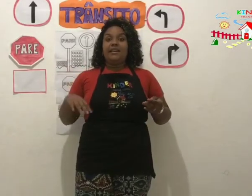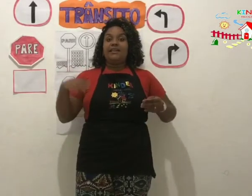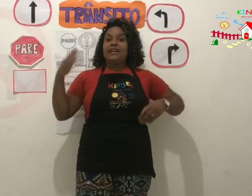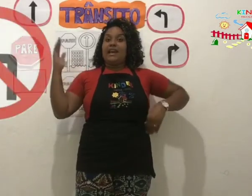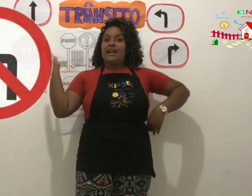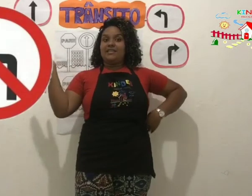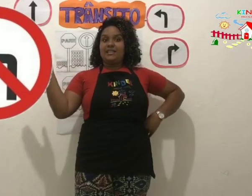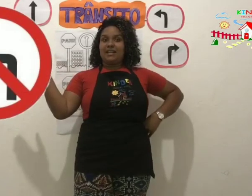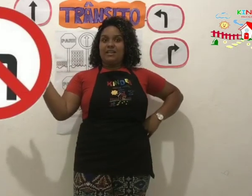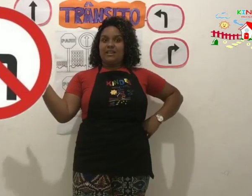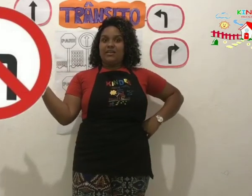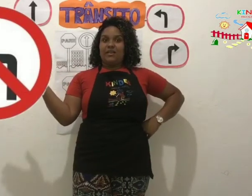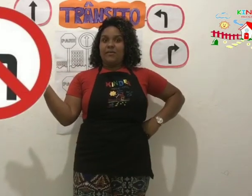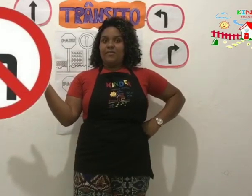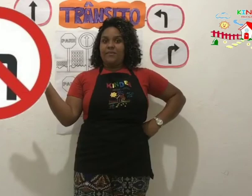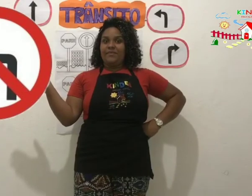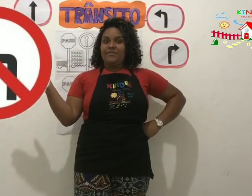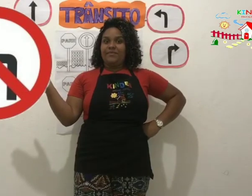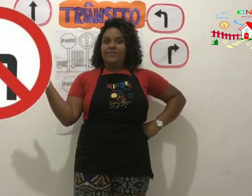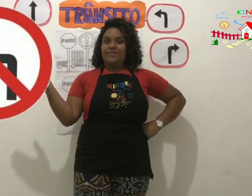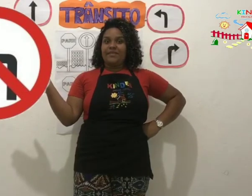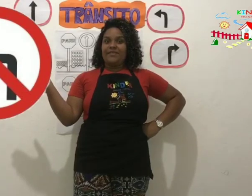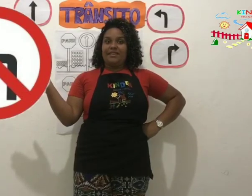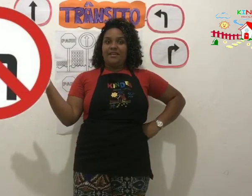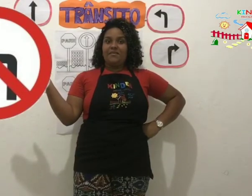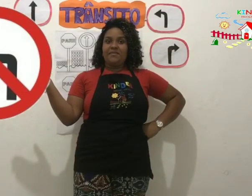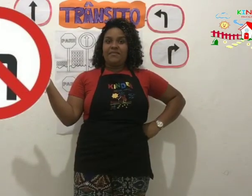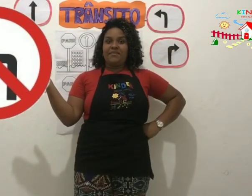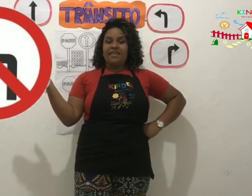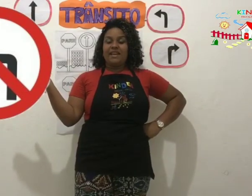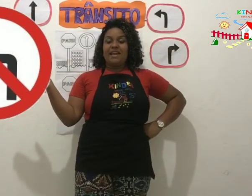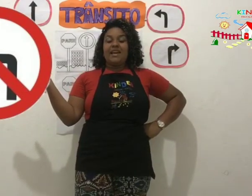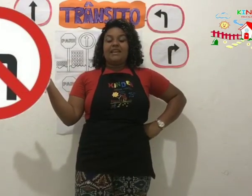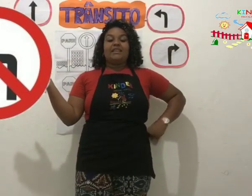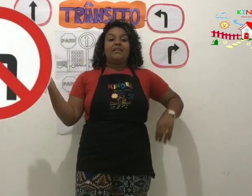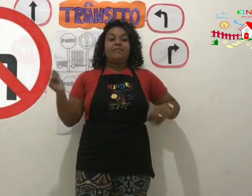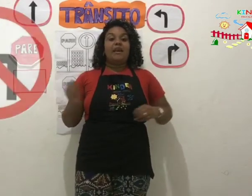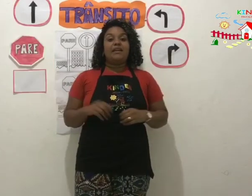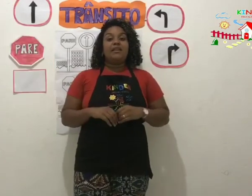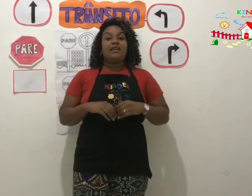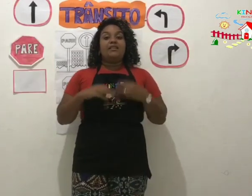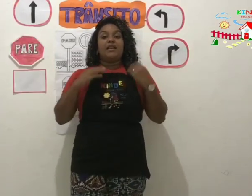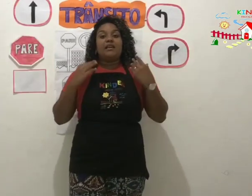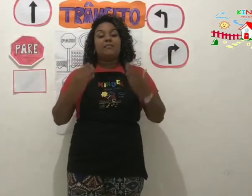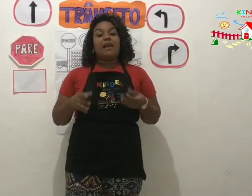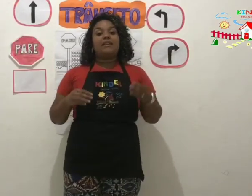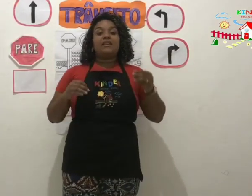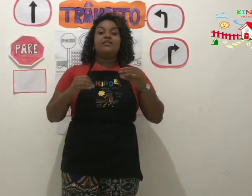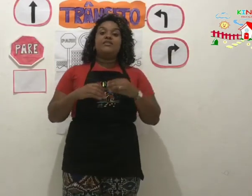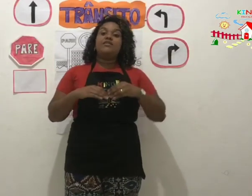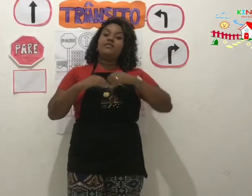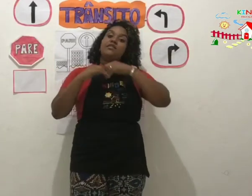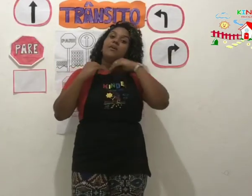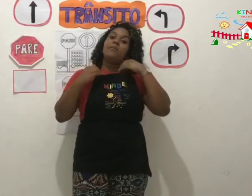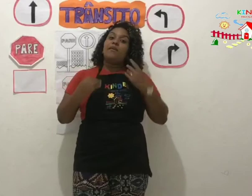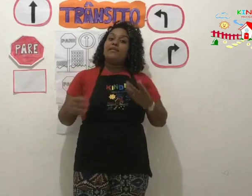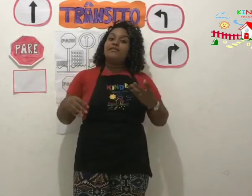que é essa daqui, ó. Viram? E também tem a placa que diz que não pode